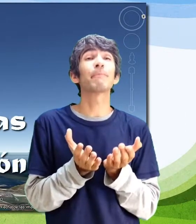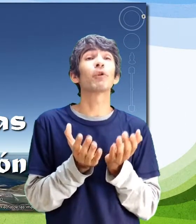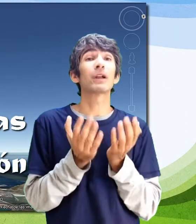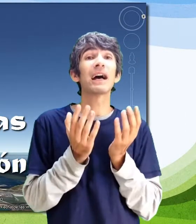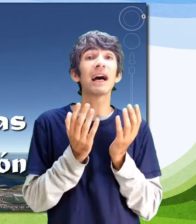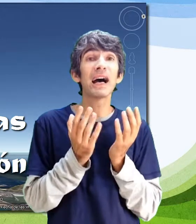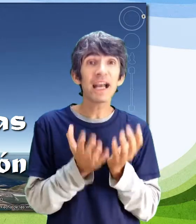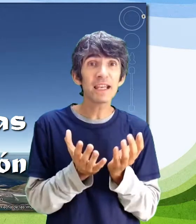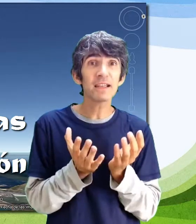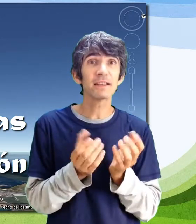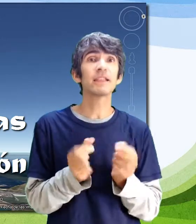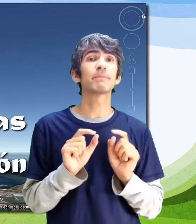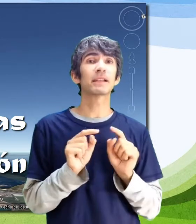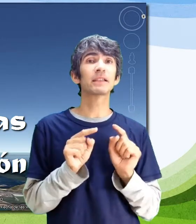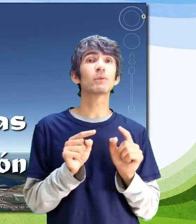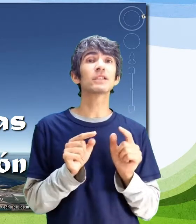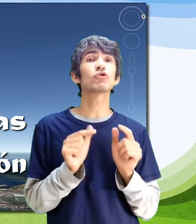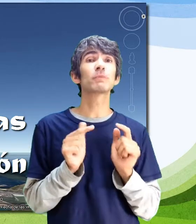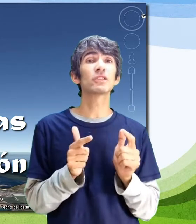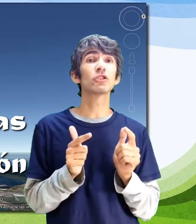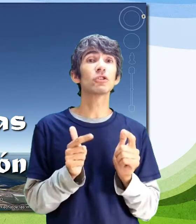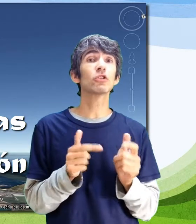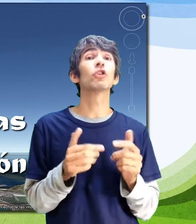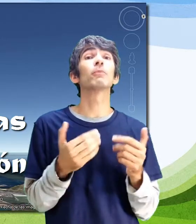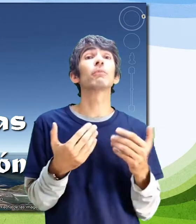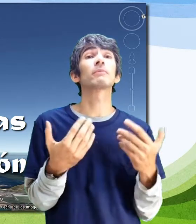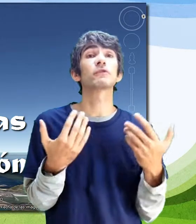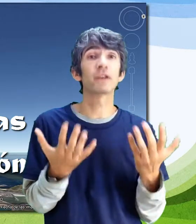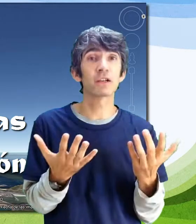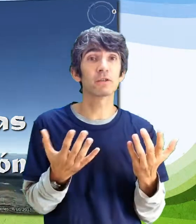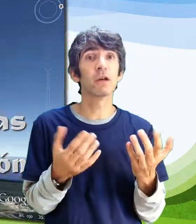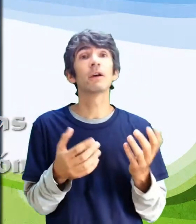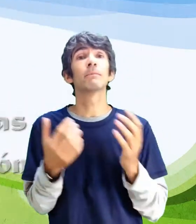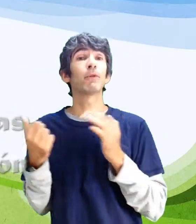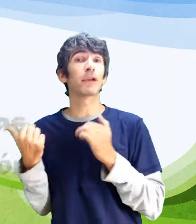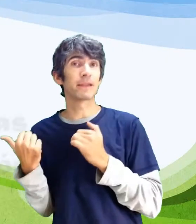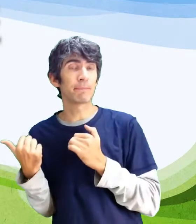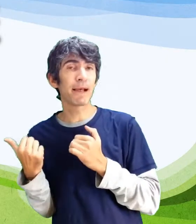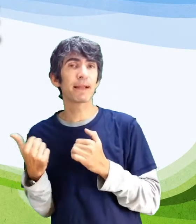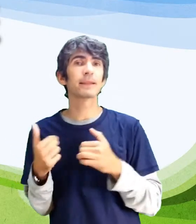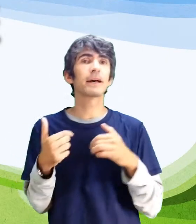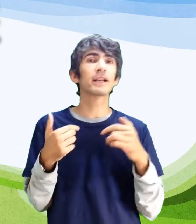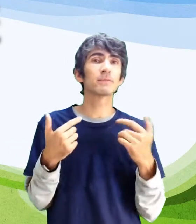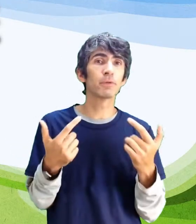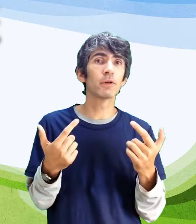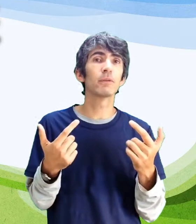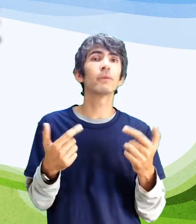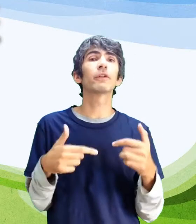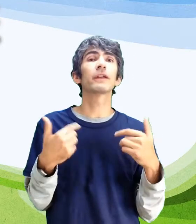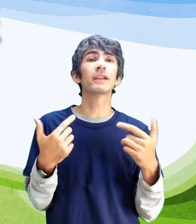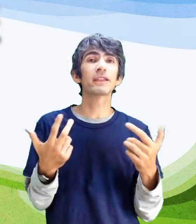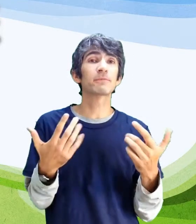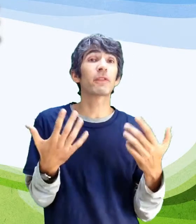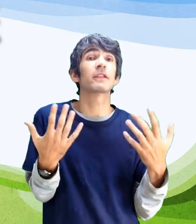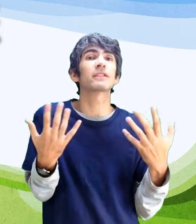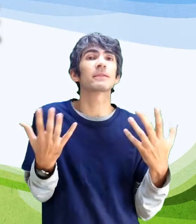por aire y partículas de suspensión o polvo atmosférico, polen de plantas, polvo, cenizas procedentes de